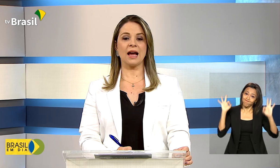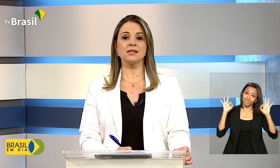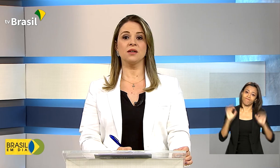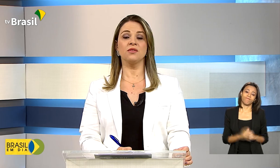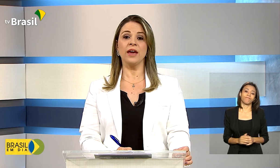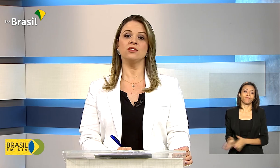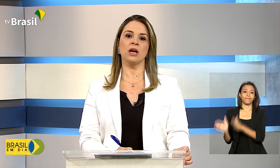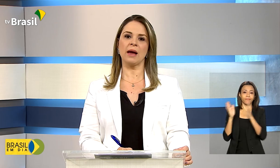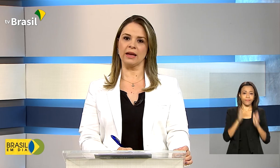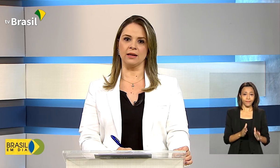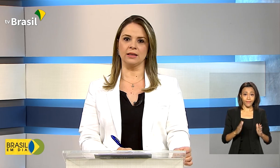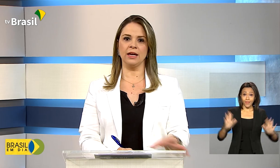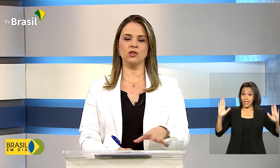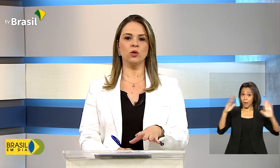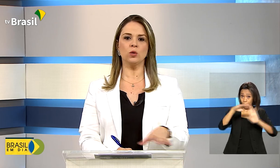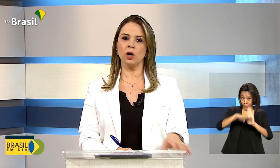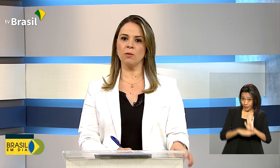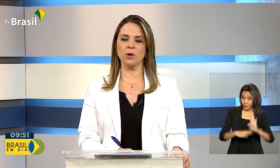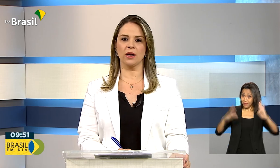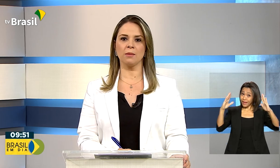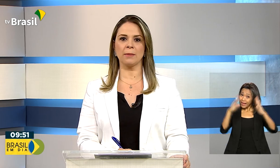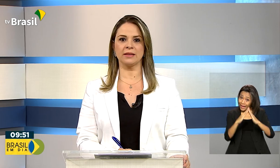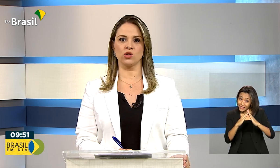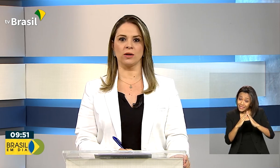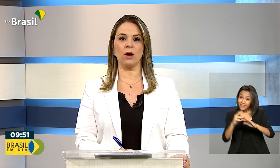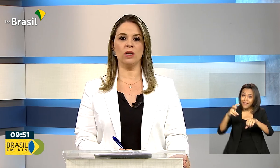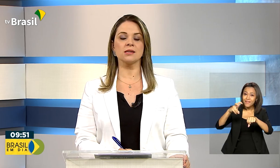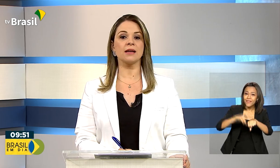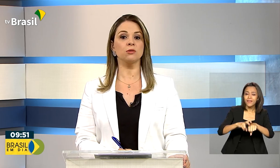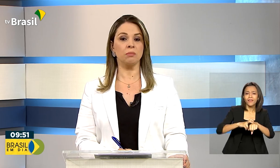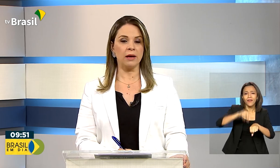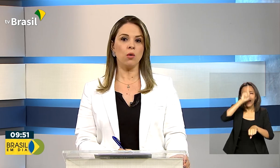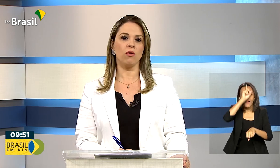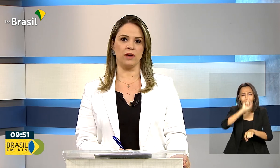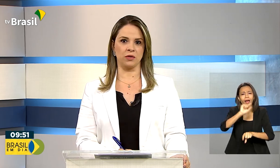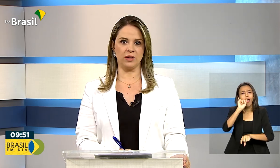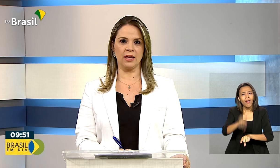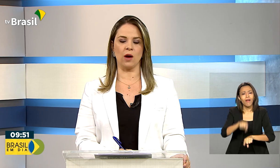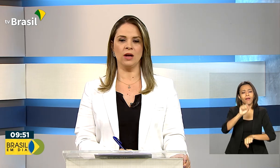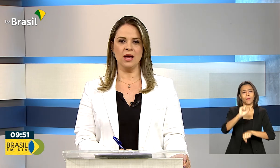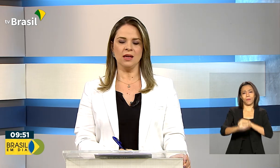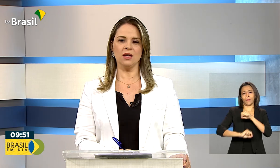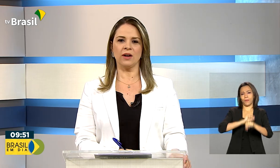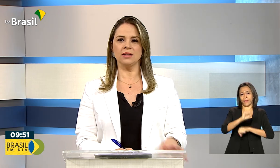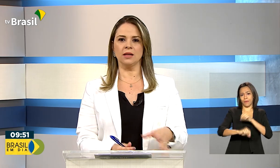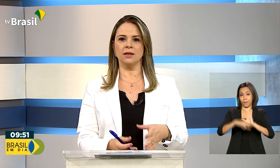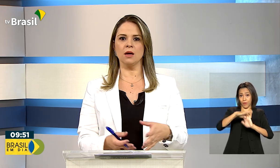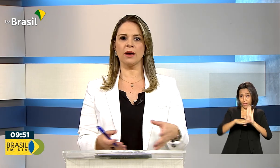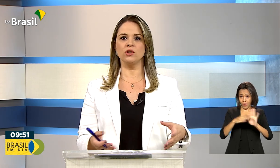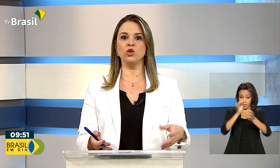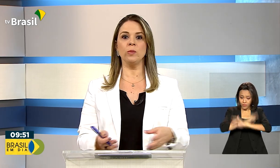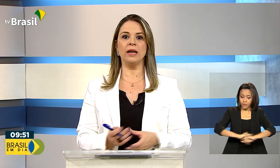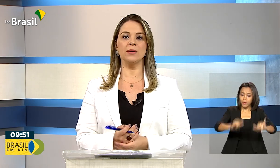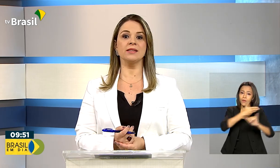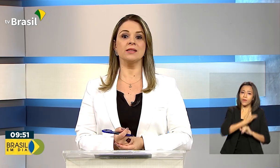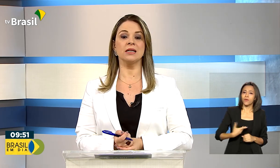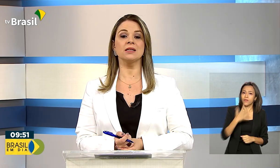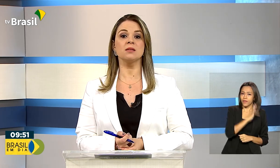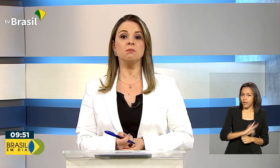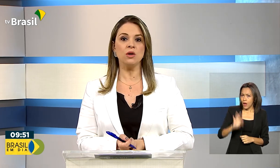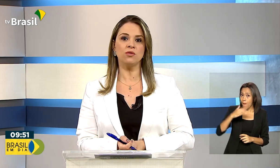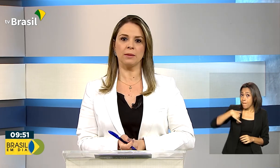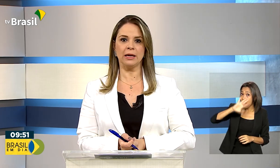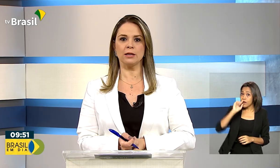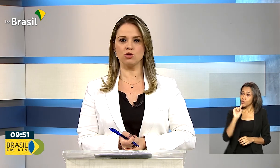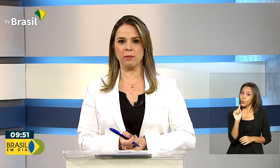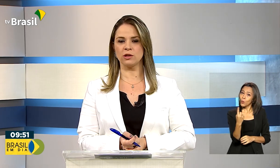Casa Verde e Amarela, este é um novo programa habitacional lançado pelo governo federal e que vai atender mais de 1 milhão e 600